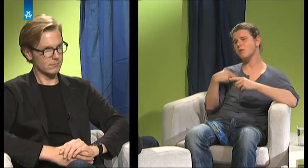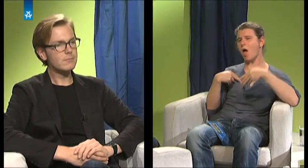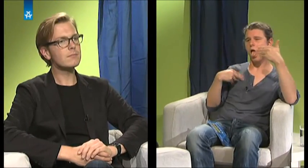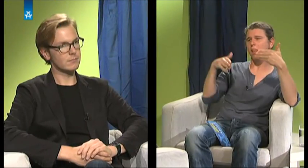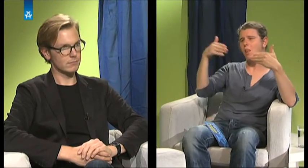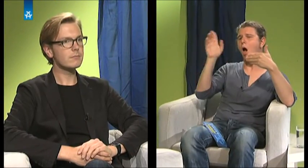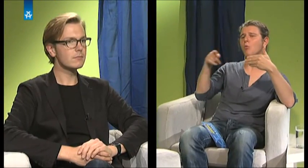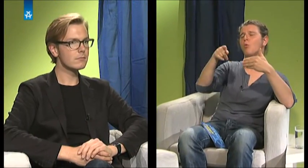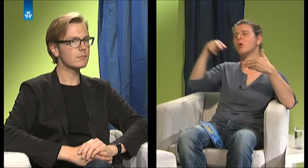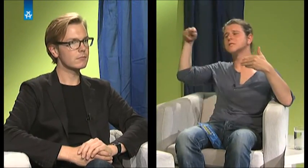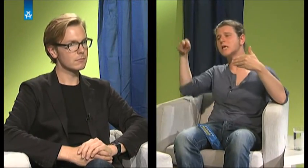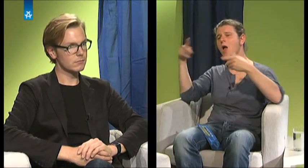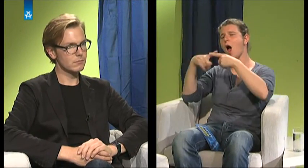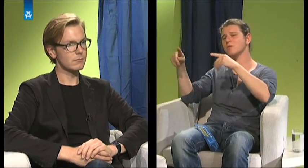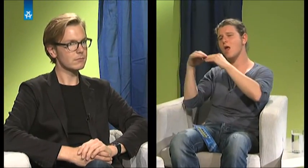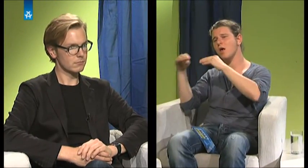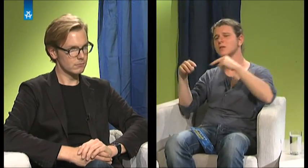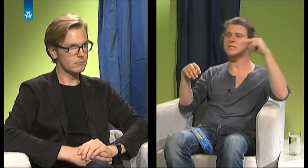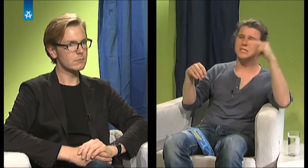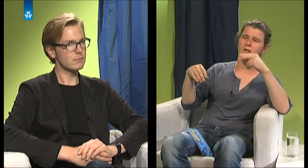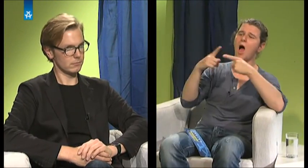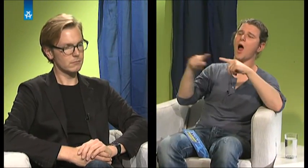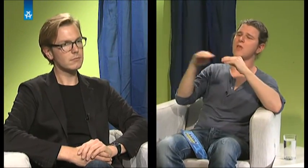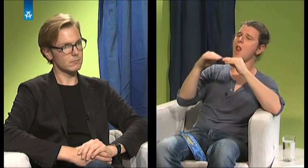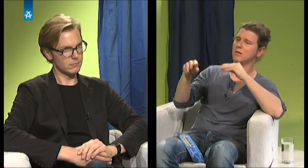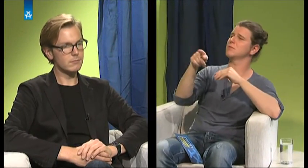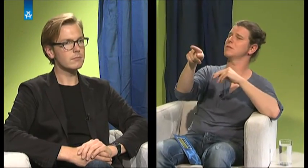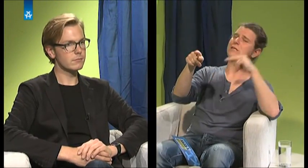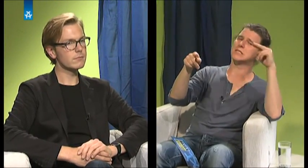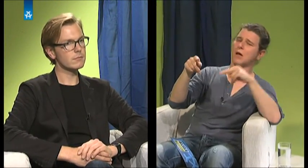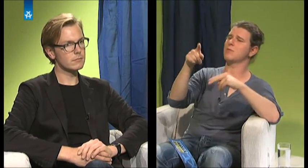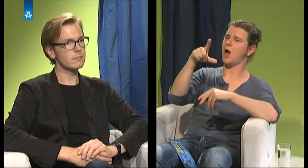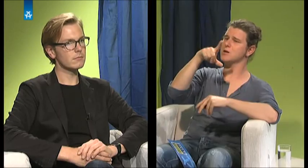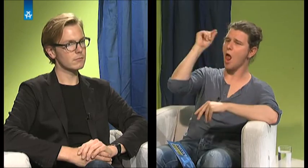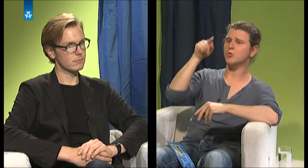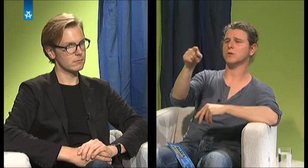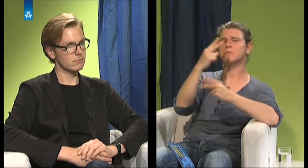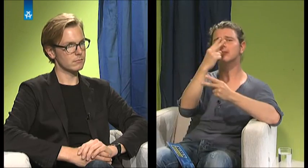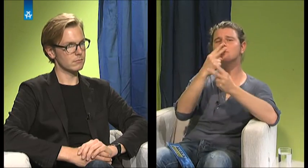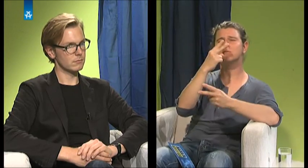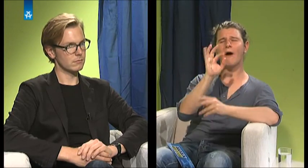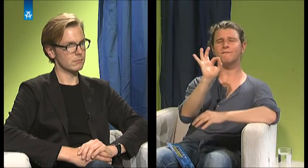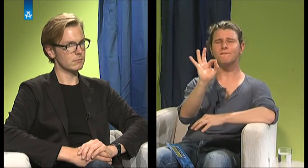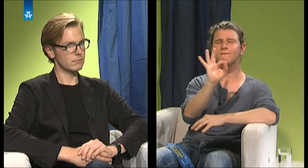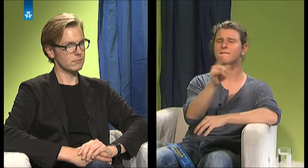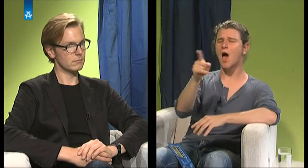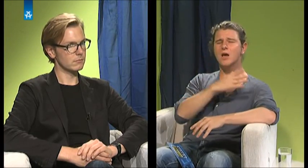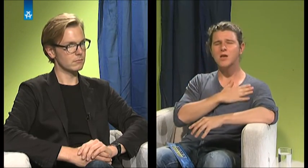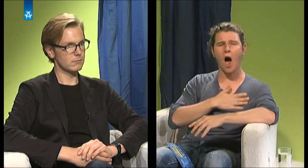Ja, du hast es genannt, Ländervergleiche sind natürlich nicht ganz so einfach. Gibt es vielleicht Sachen, die du dort in Gellodad gesehen hast, die du gerne in deutschen